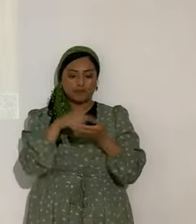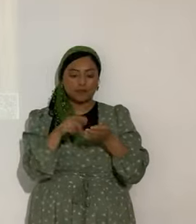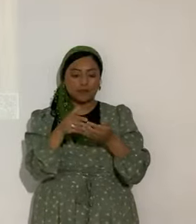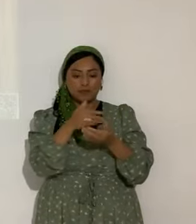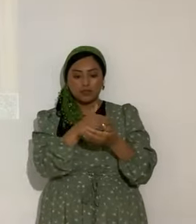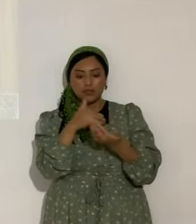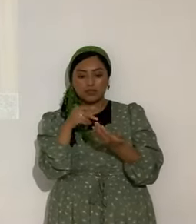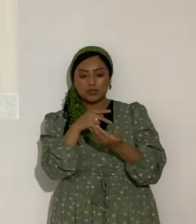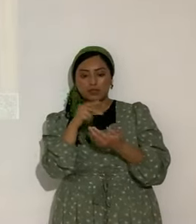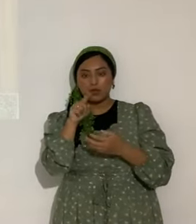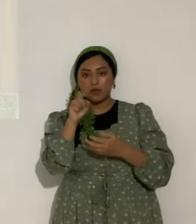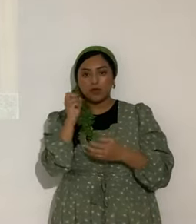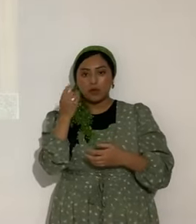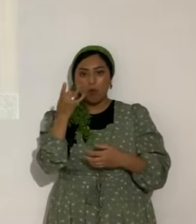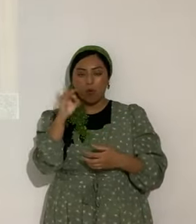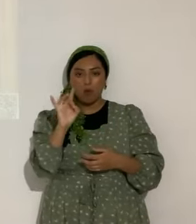Salmo 118. Vamos para allá.